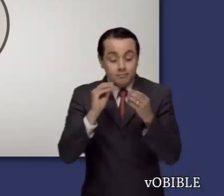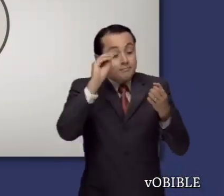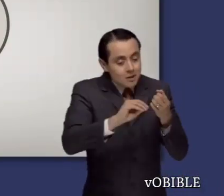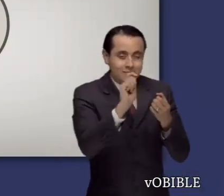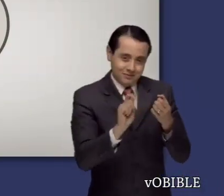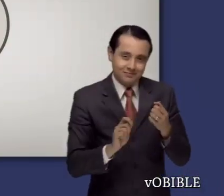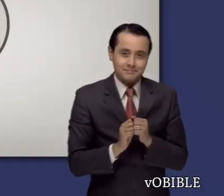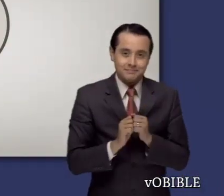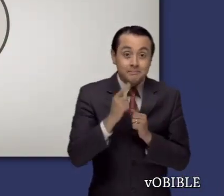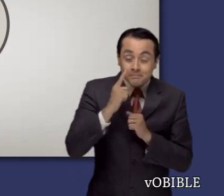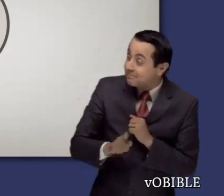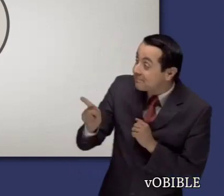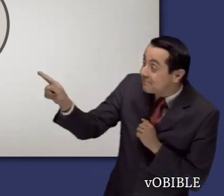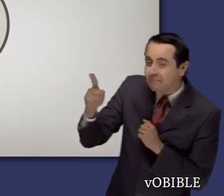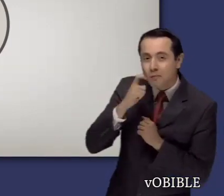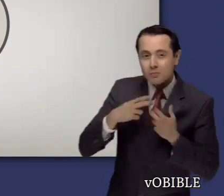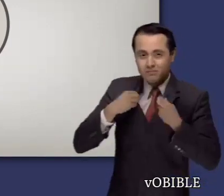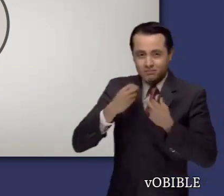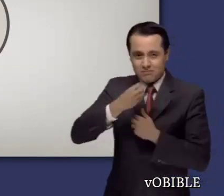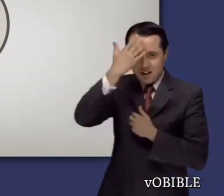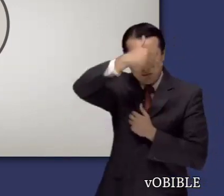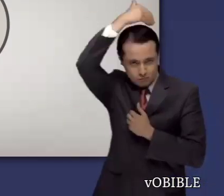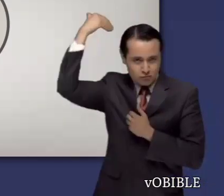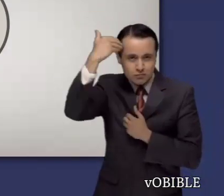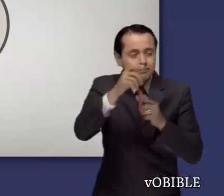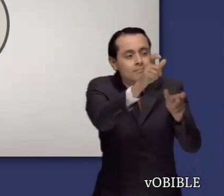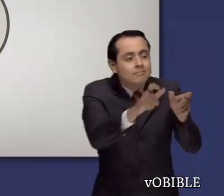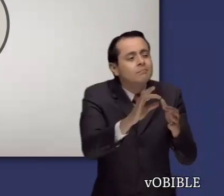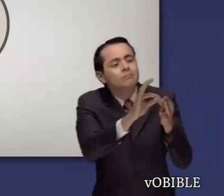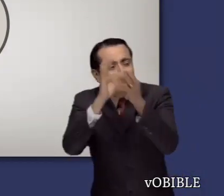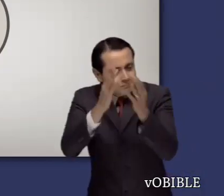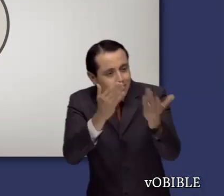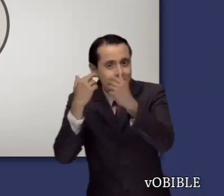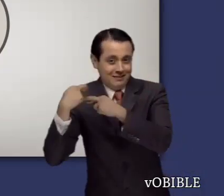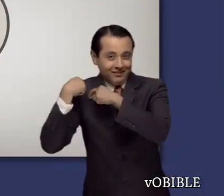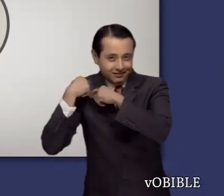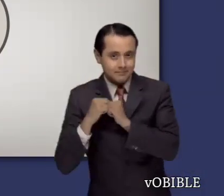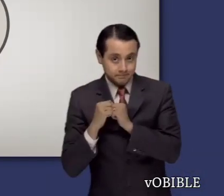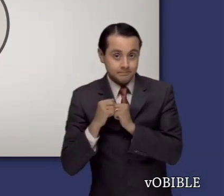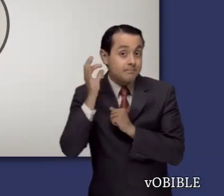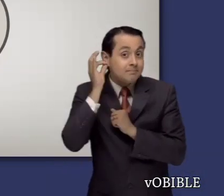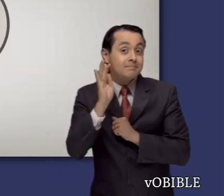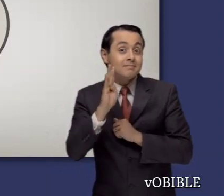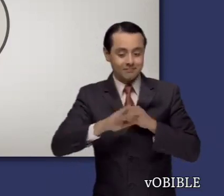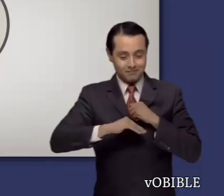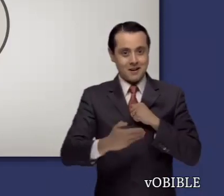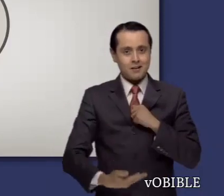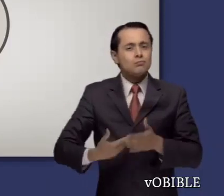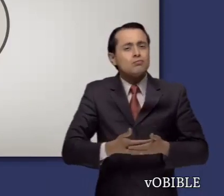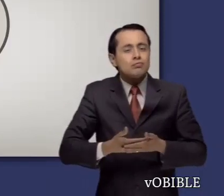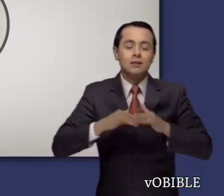Jeremías pertenecía a una familia de sacerdotes, y Jehová se interesó en él de manera especial antes de que naciera.